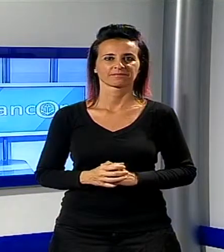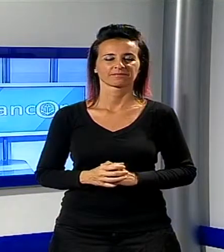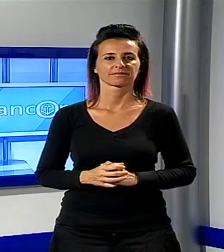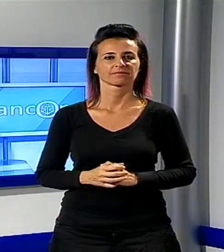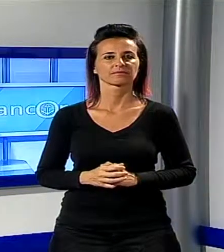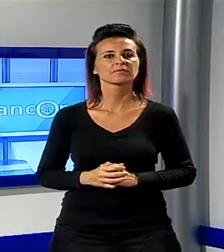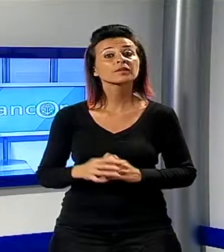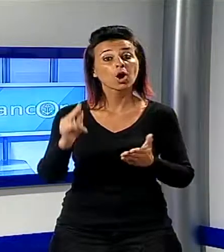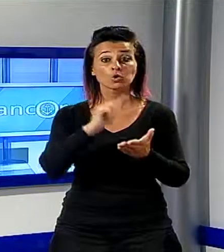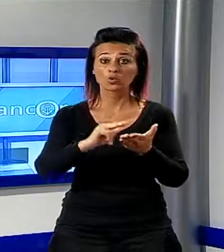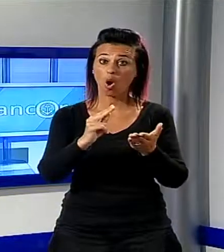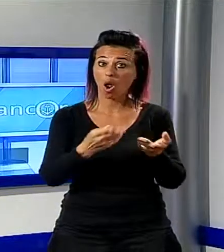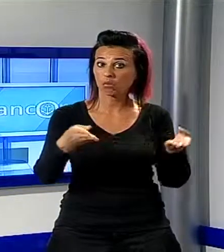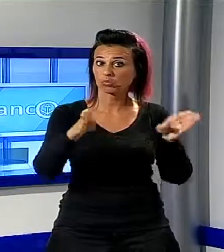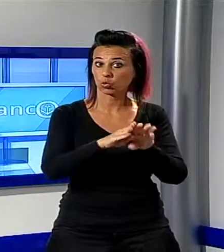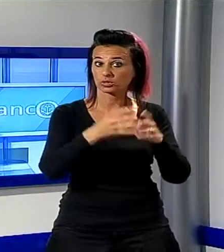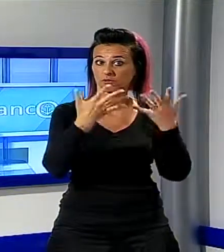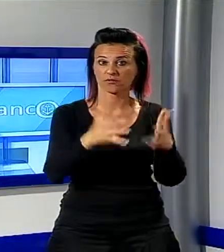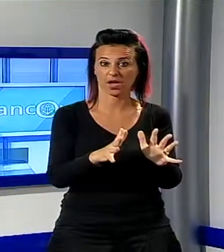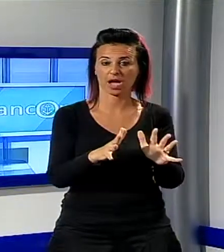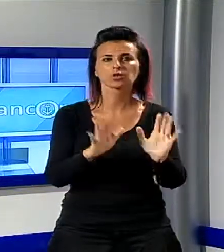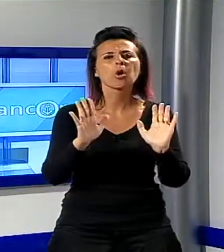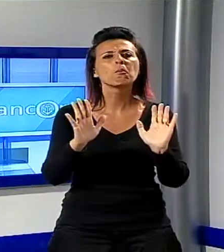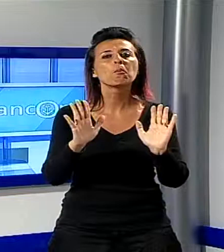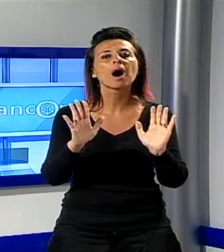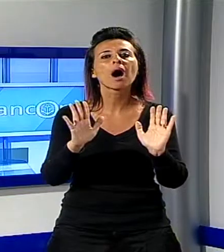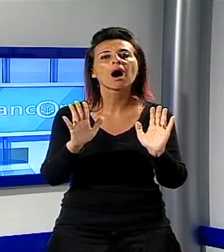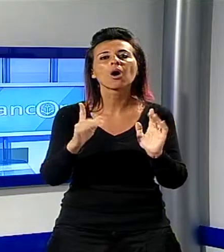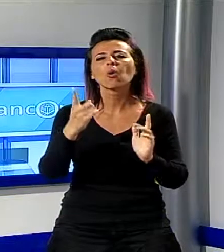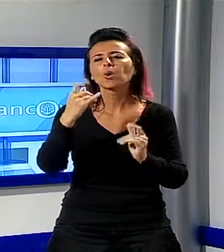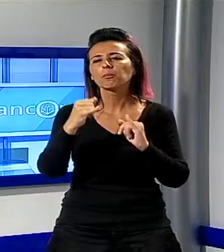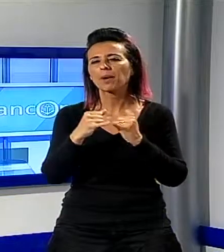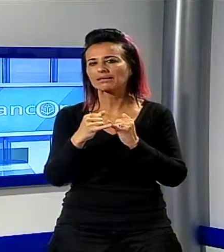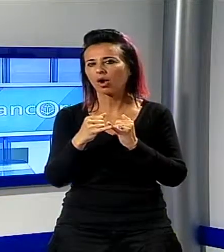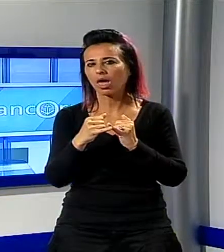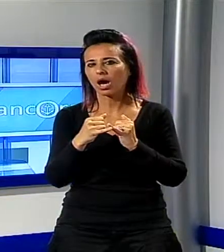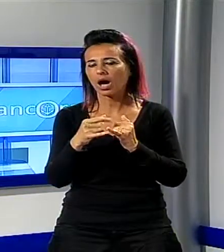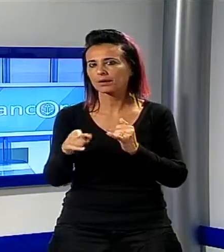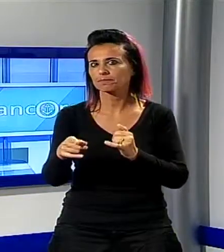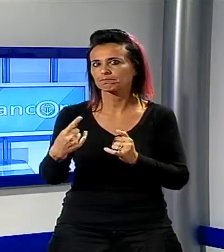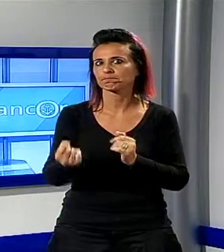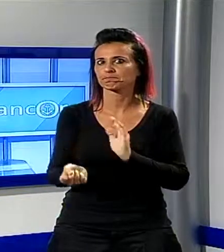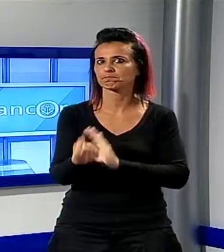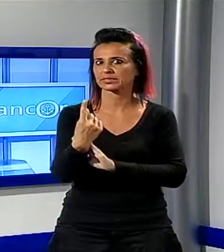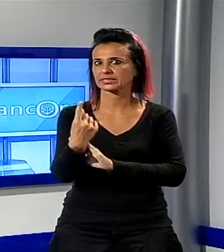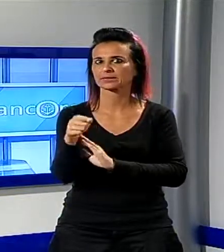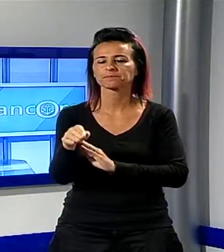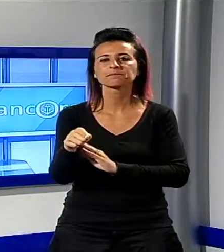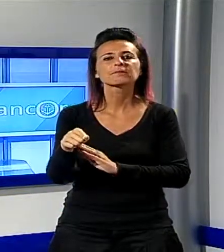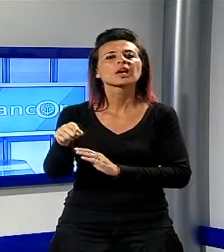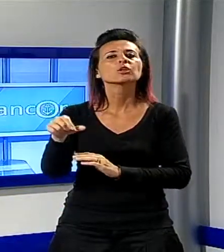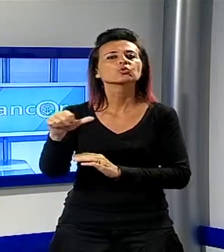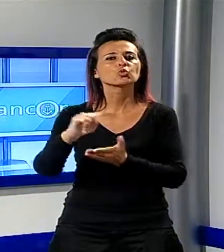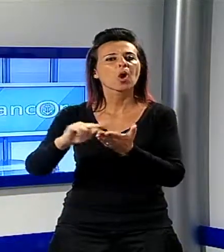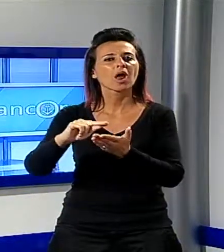Le scuole hanno chiuso questa settimana ma qualcuna ha lasciato il segno è la scuola Carlo Lorenzini di San Pietro a Vico che